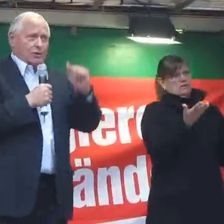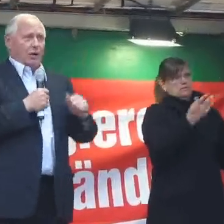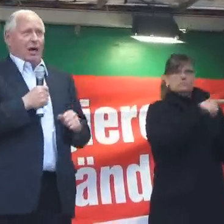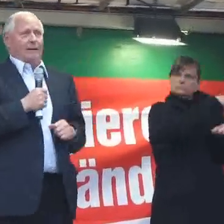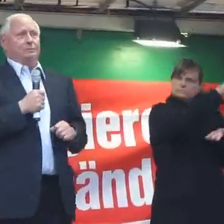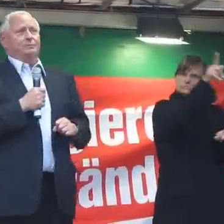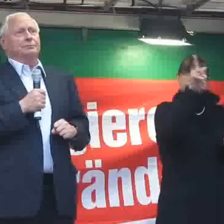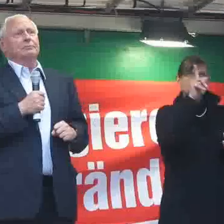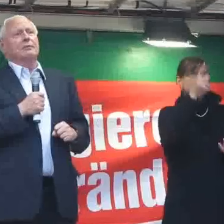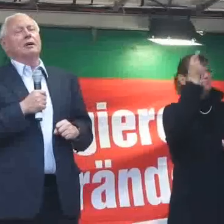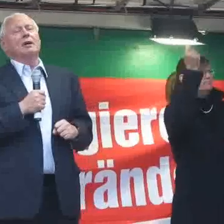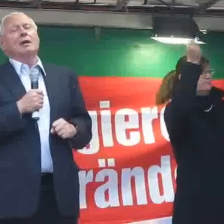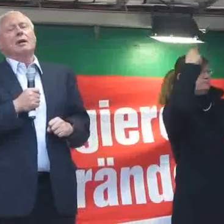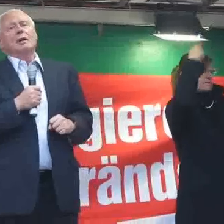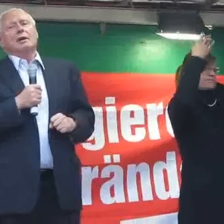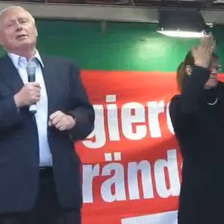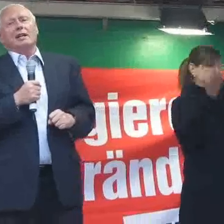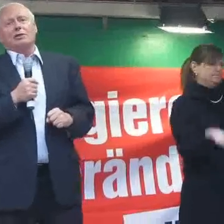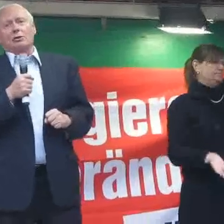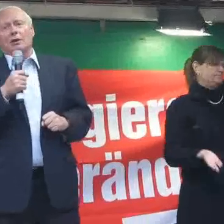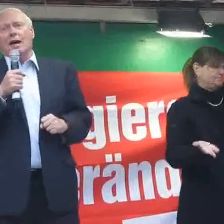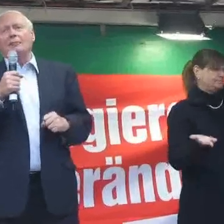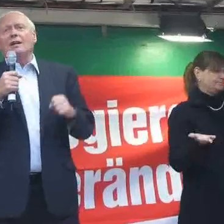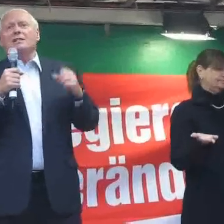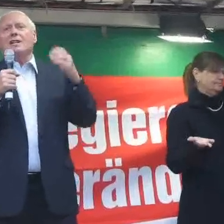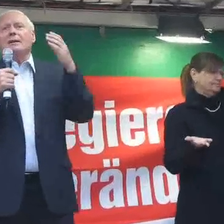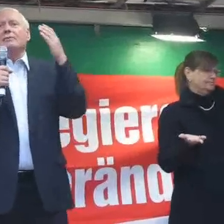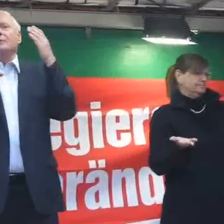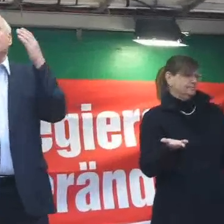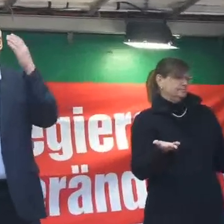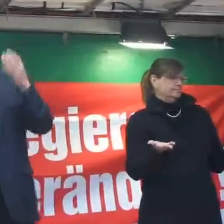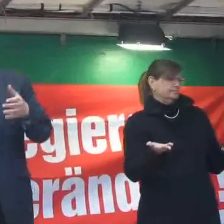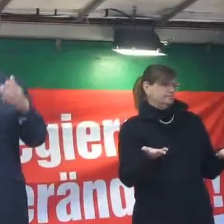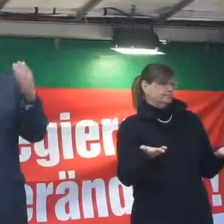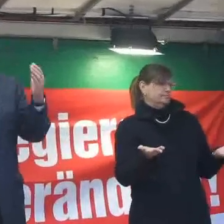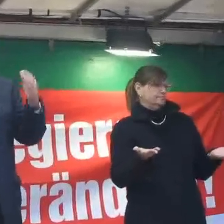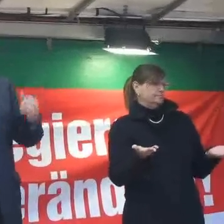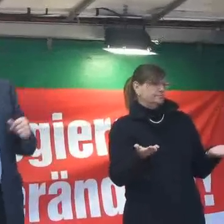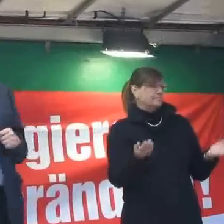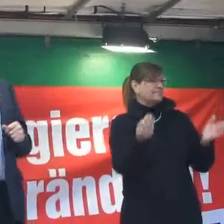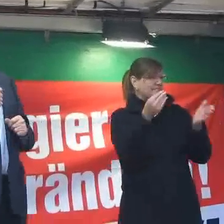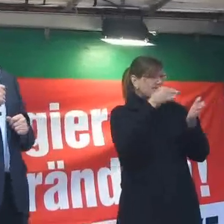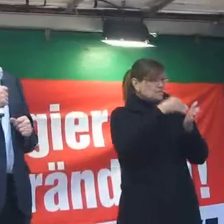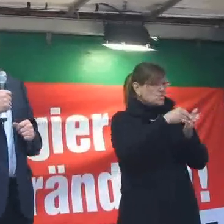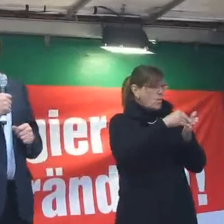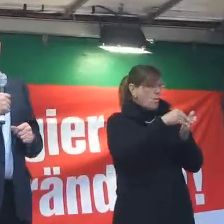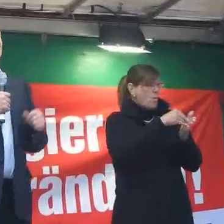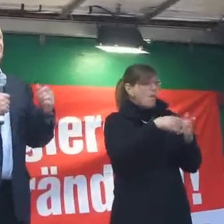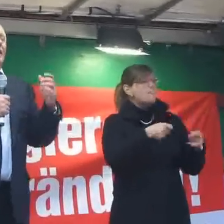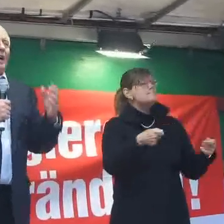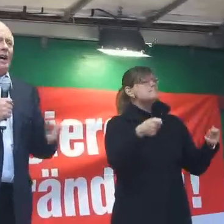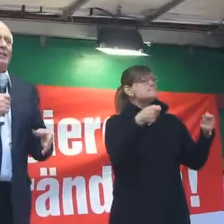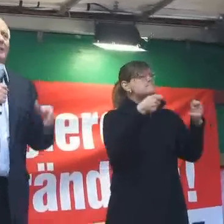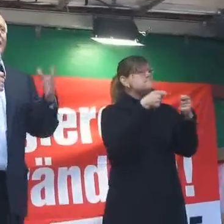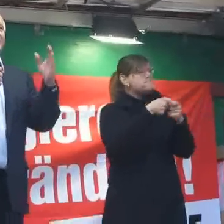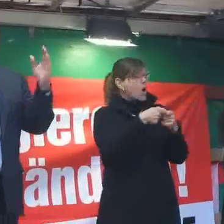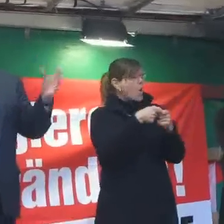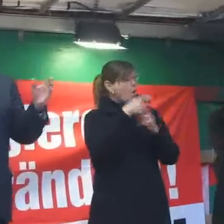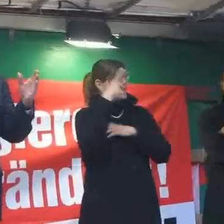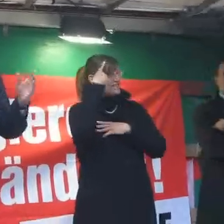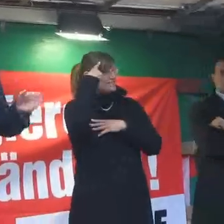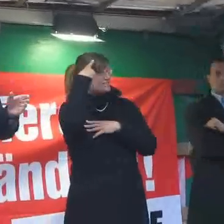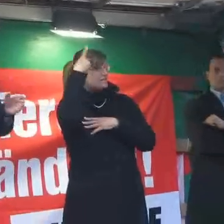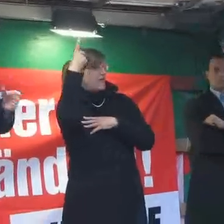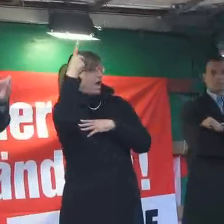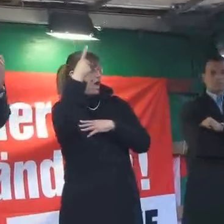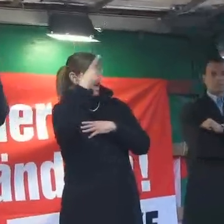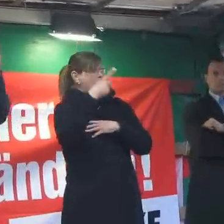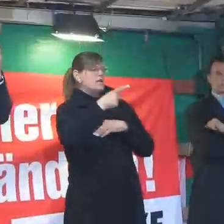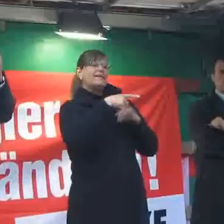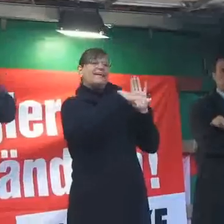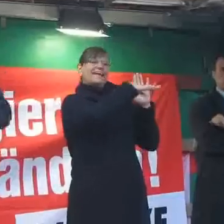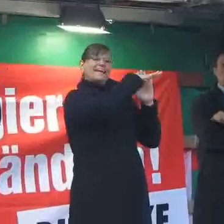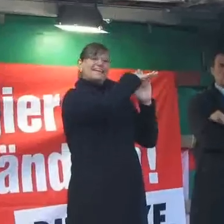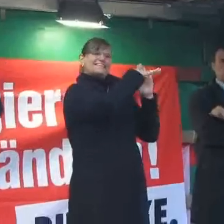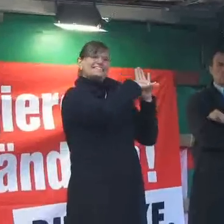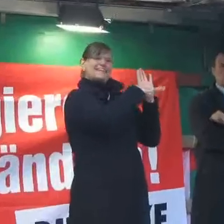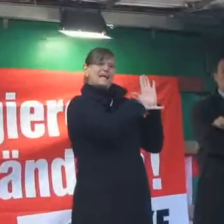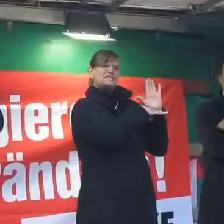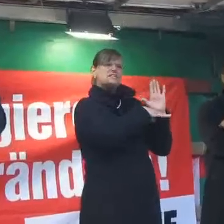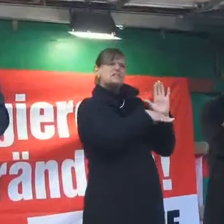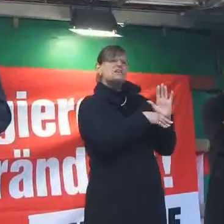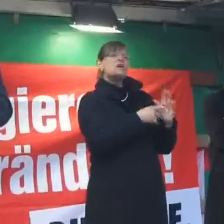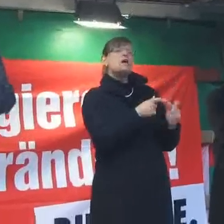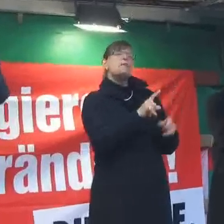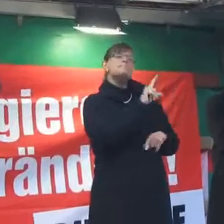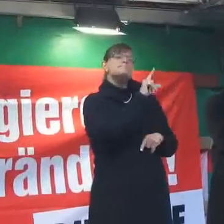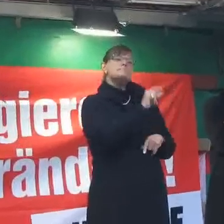Erinnerung zu haben. Dazu kam, dass eben jetzt im Bundesrat gerade der gesetzliche Mindestlohn wieder beantragt worden